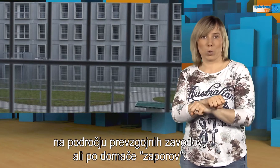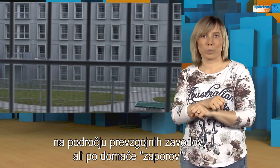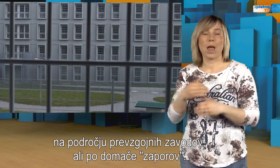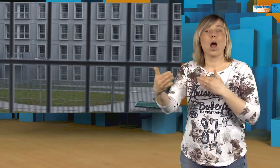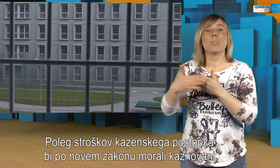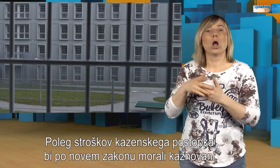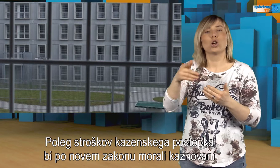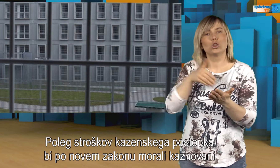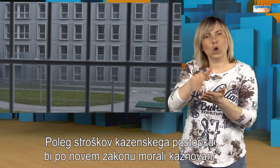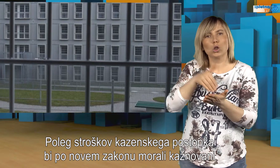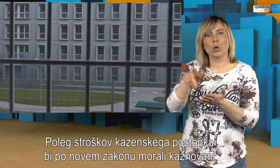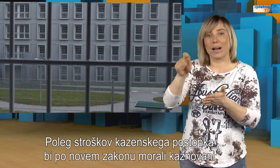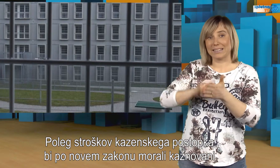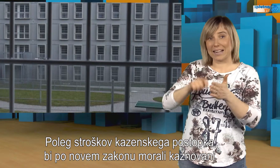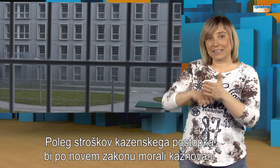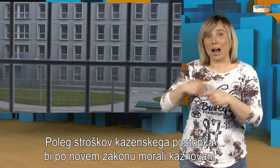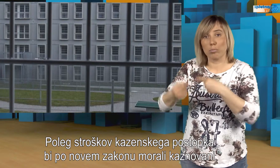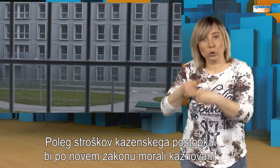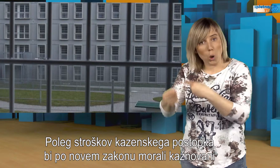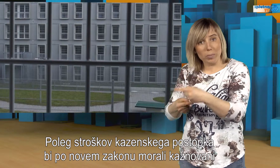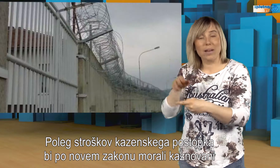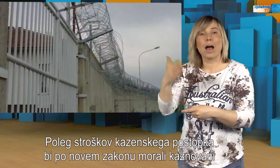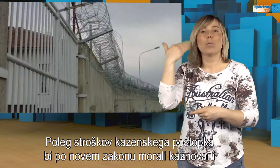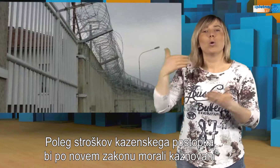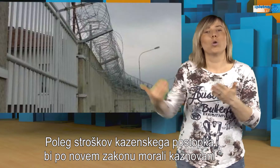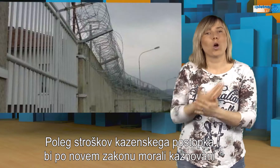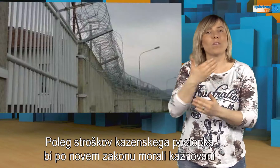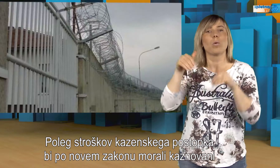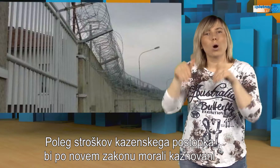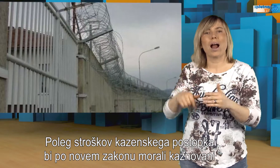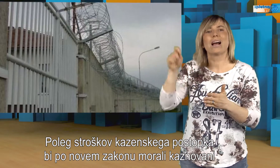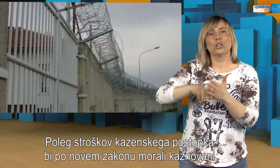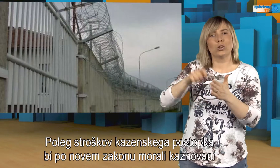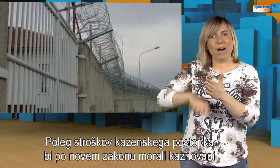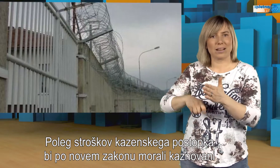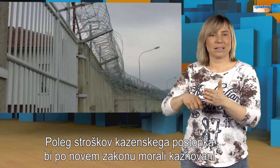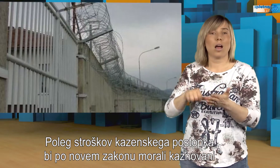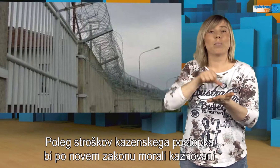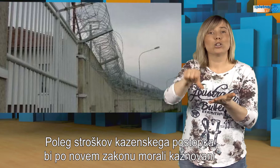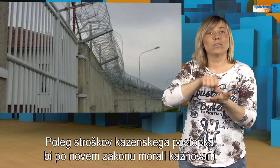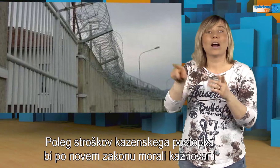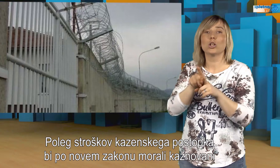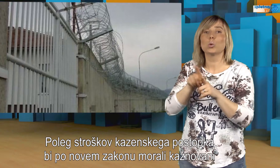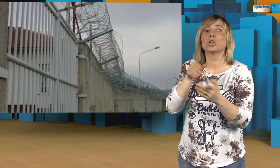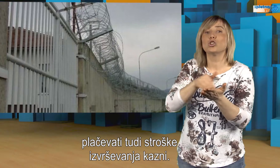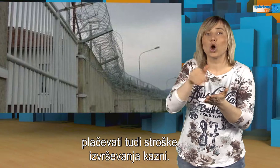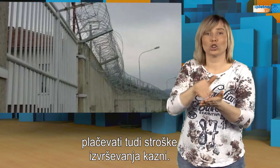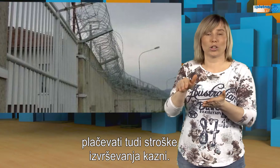Poleg stroškov kazenskega postopka bi po novem zakonu morali kaznovani plačevati tudi do stroške izvrševanja